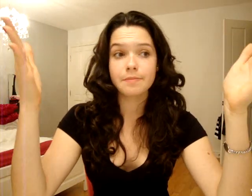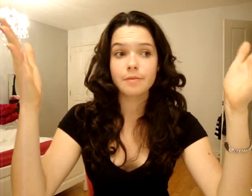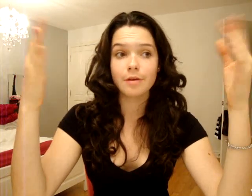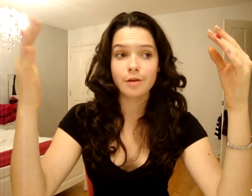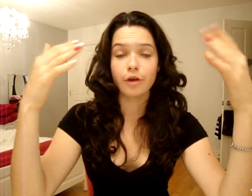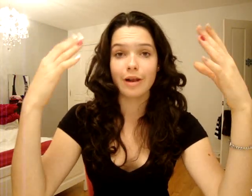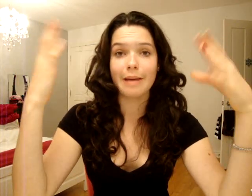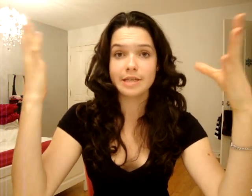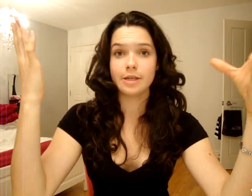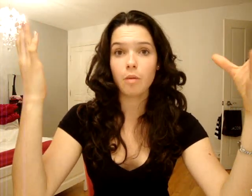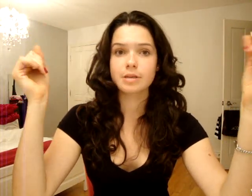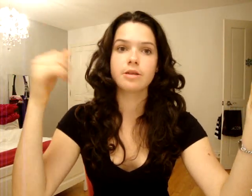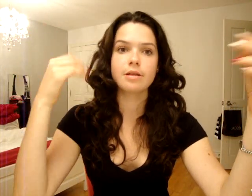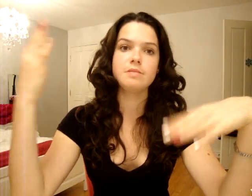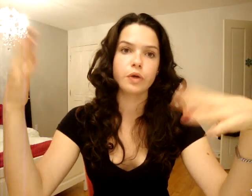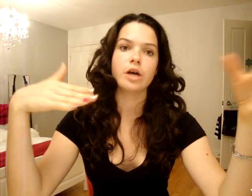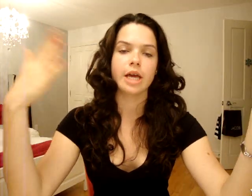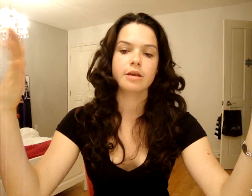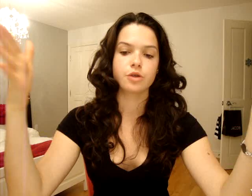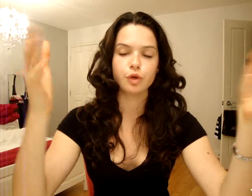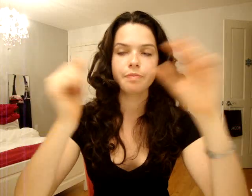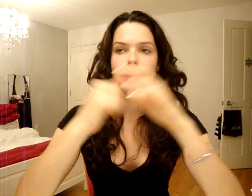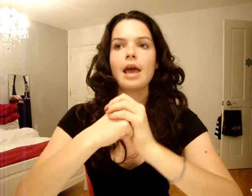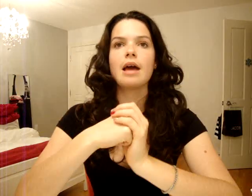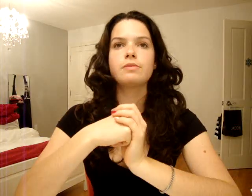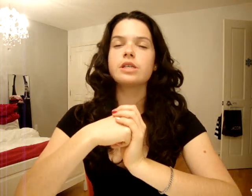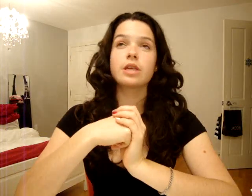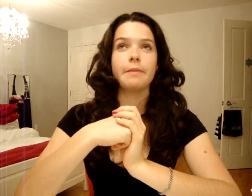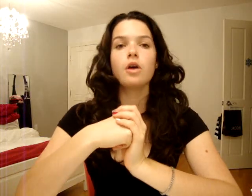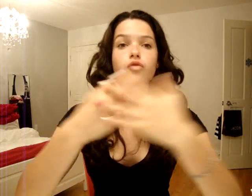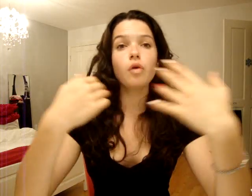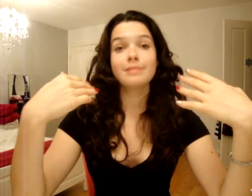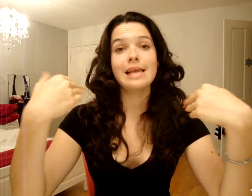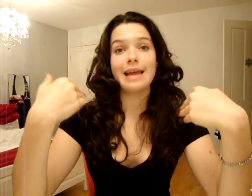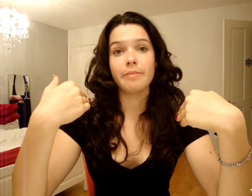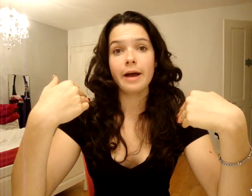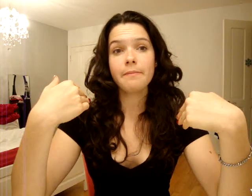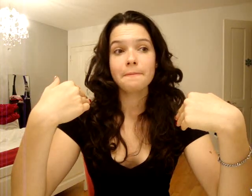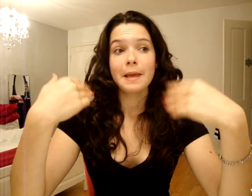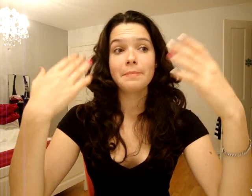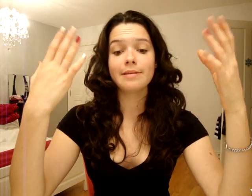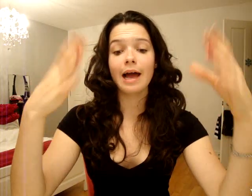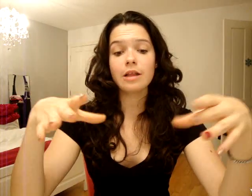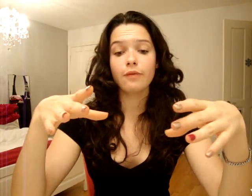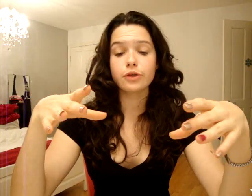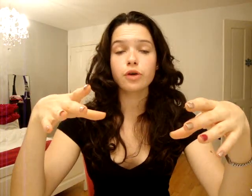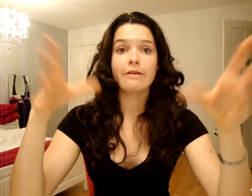de la mission. Parce qu'ils donnent des missions à chaque jeu. Puis, OK. Nous, on était les talibans. Puis dans une voiture qu'on avait